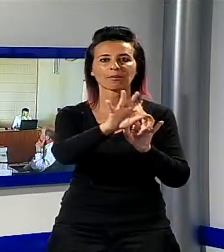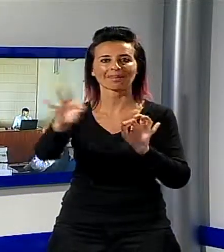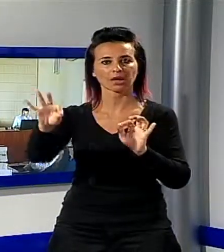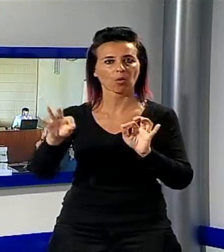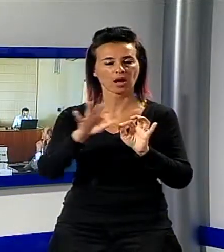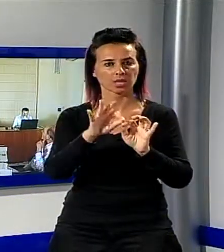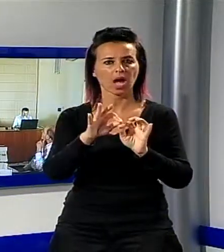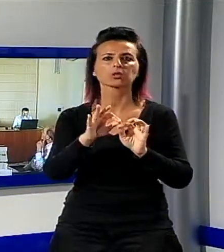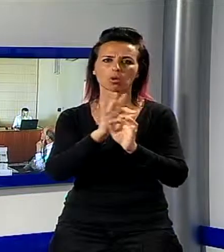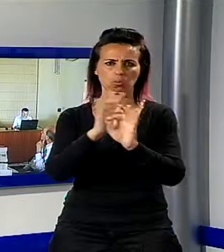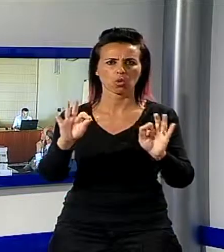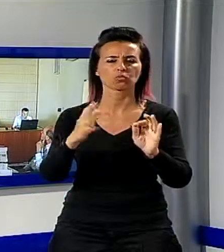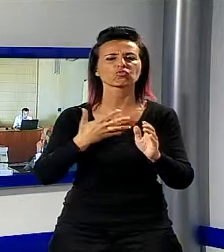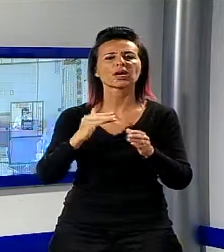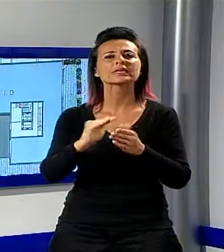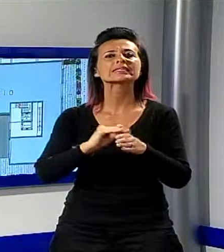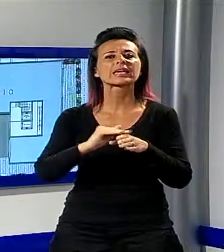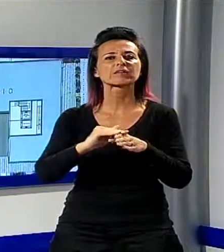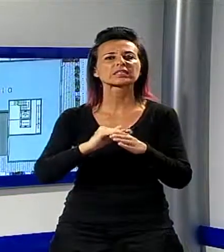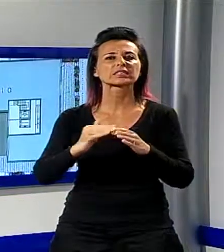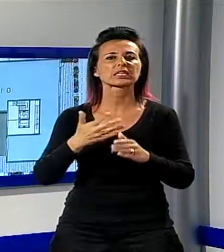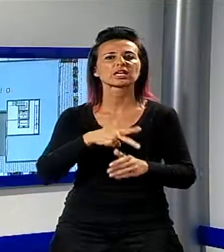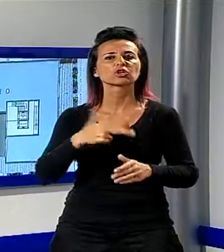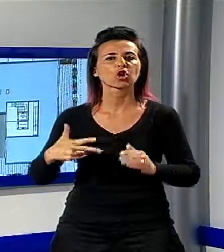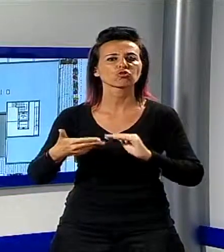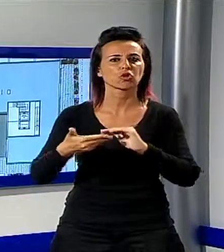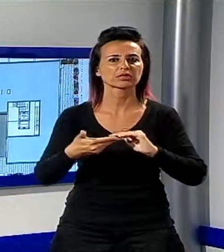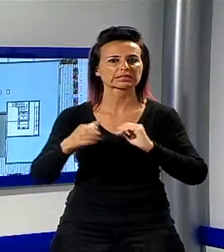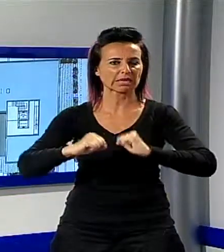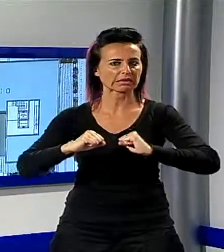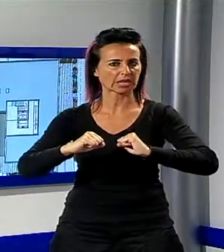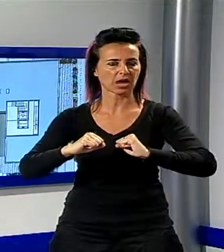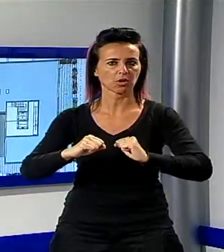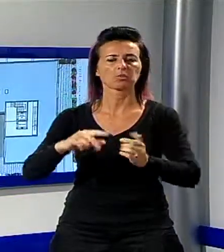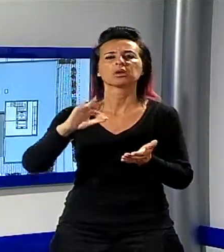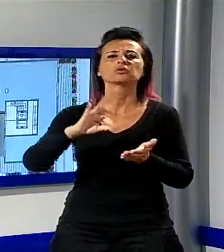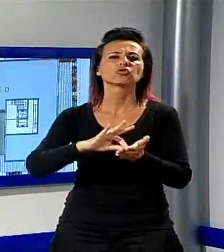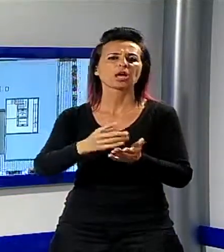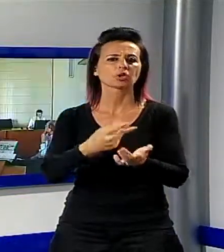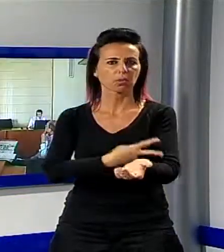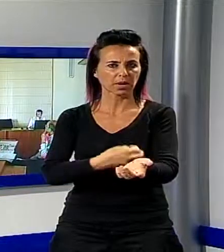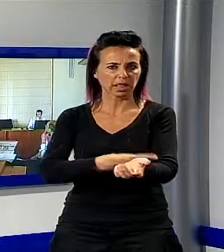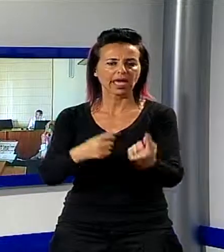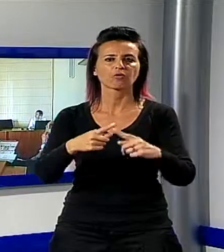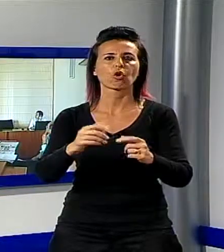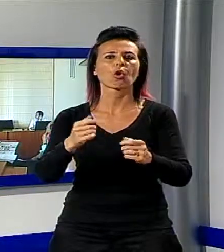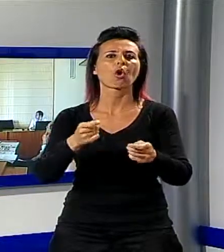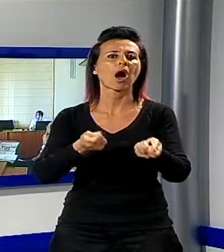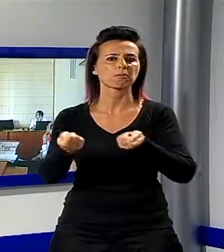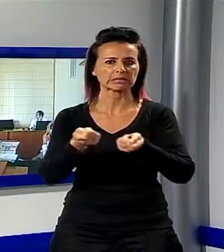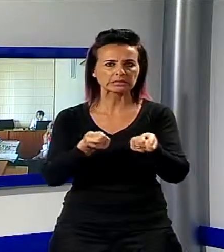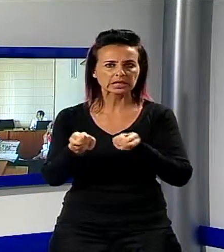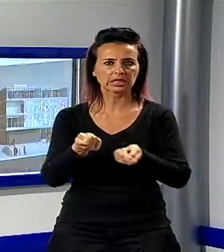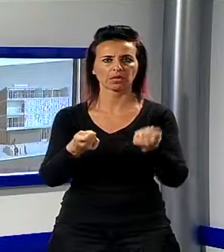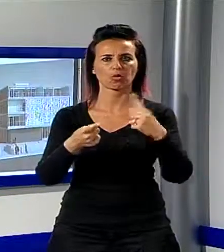sociosanitari di primo e secondo livello, quali ambulatori specialistici, centri prelievi, servizi amministrativi ed un centro